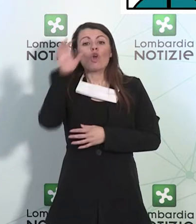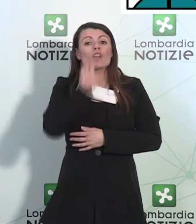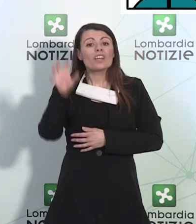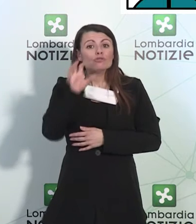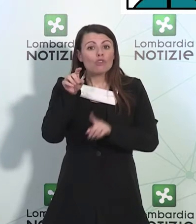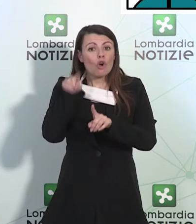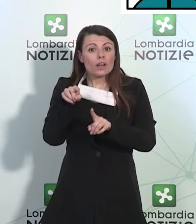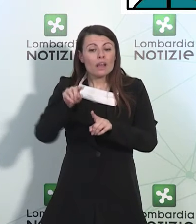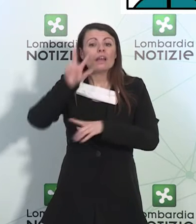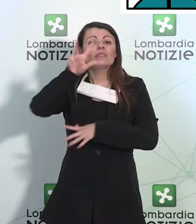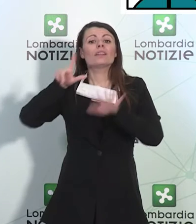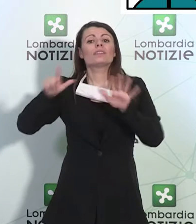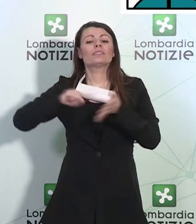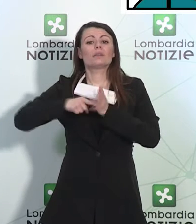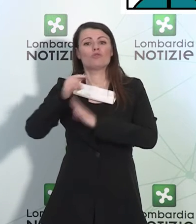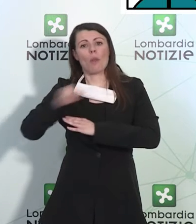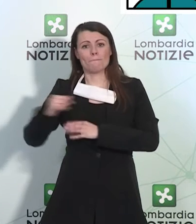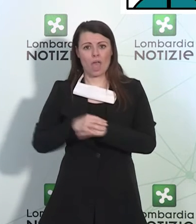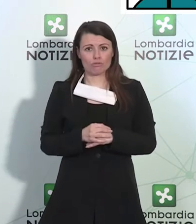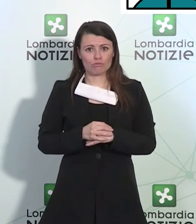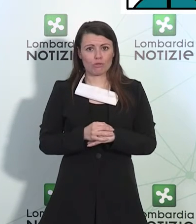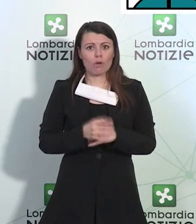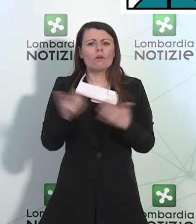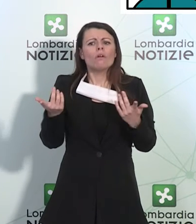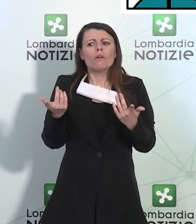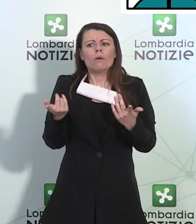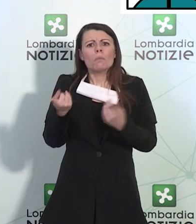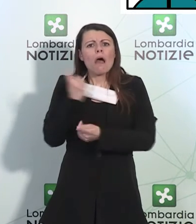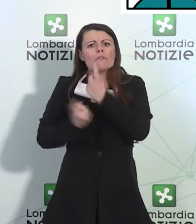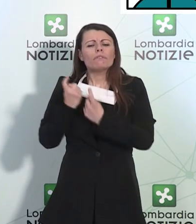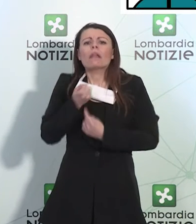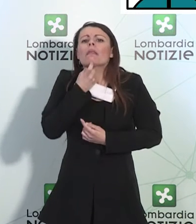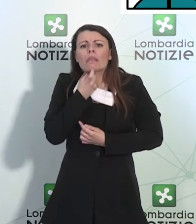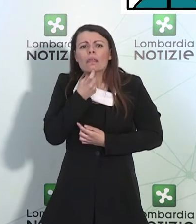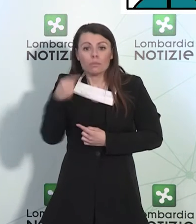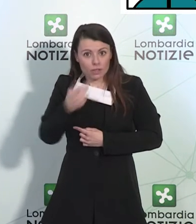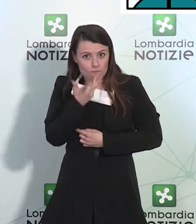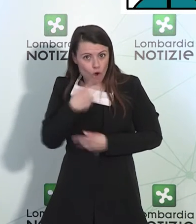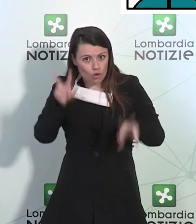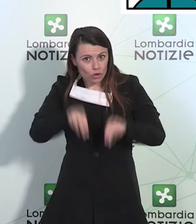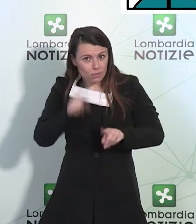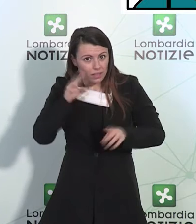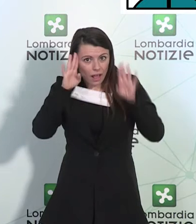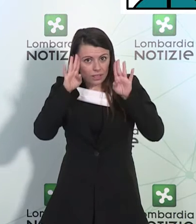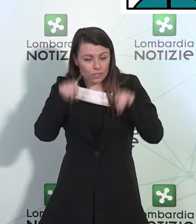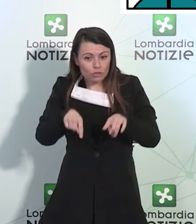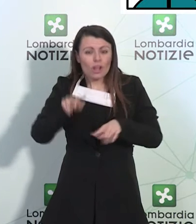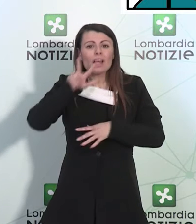milioni e mezzo da parte di, e questo è l'altro aspetto che voglio sottolineare, 30